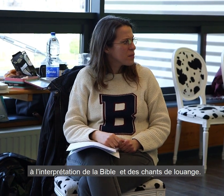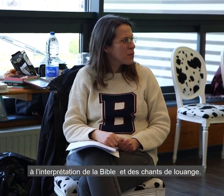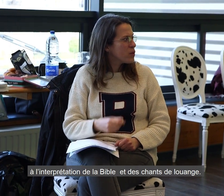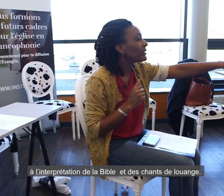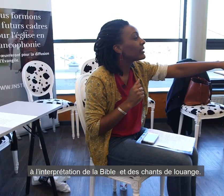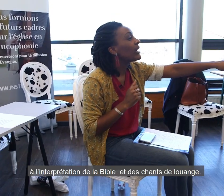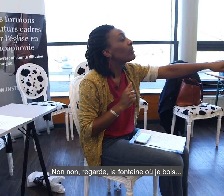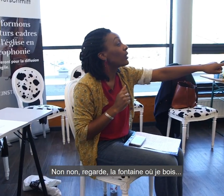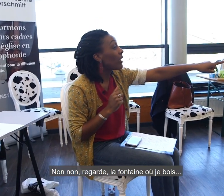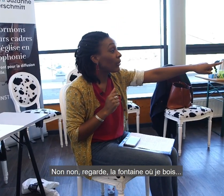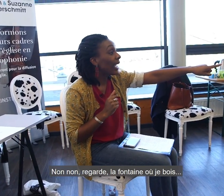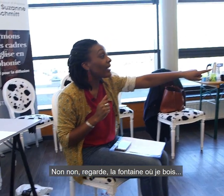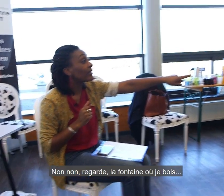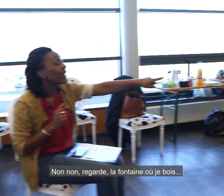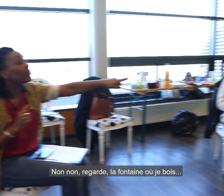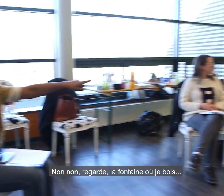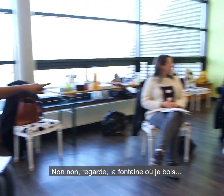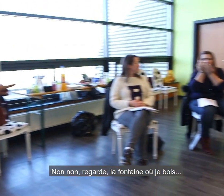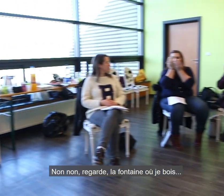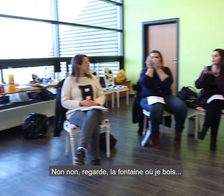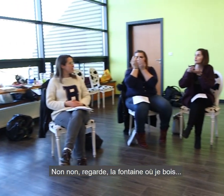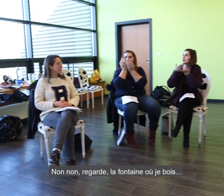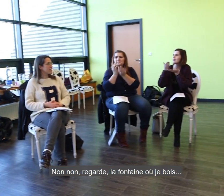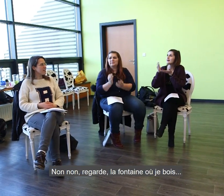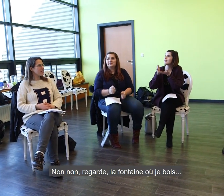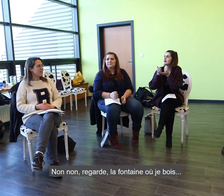louanges. Non, non, regarde, la fontaine que je bois. La fontaine. Ah ouais.